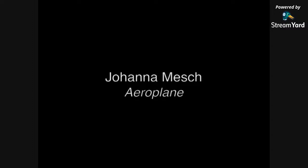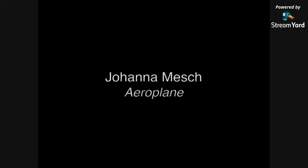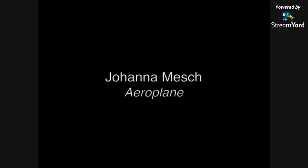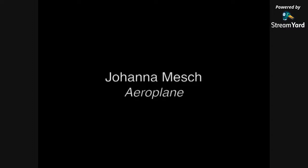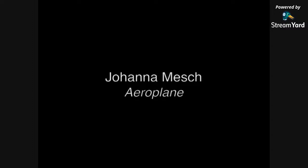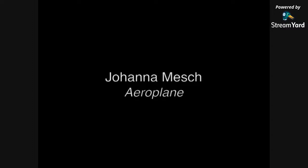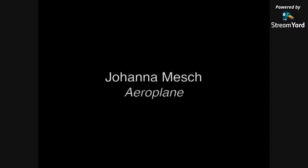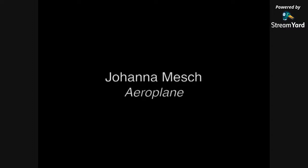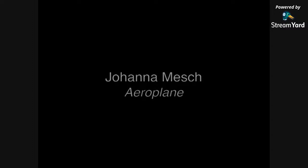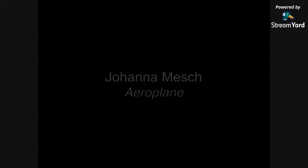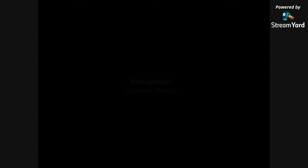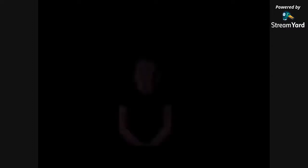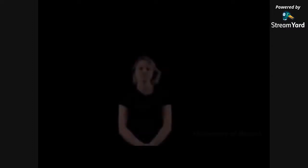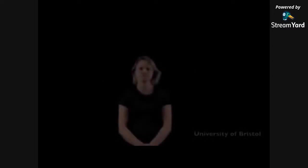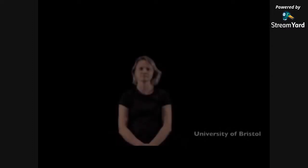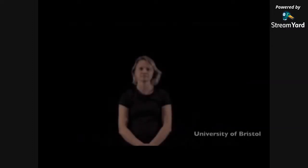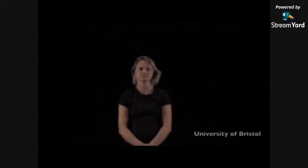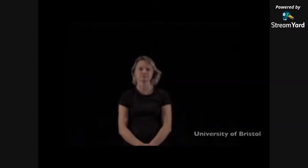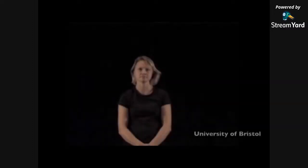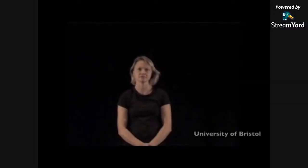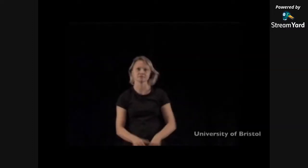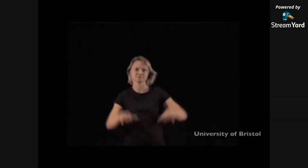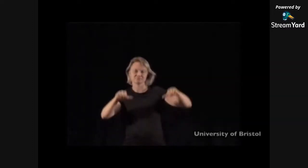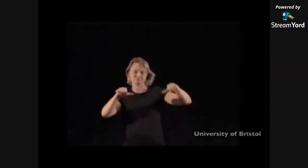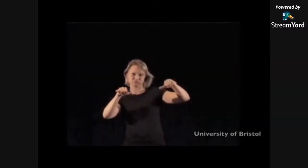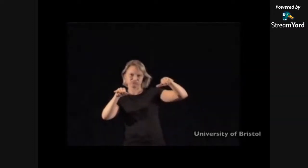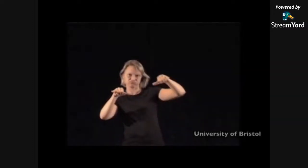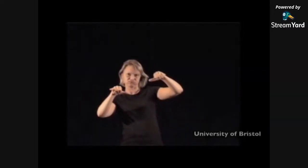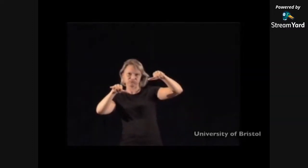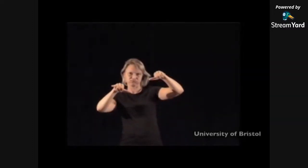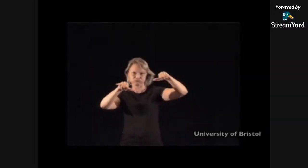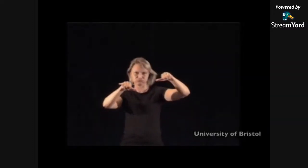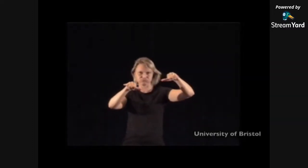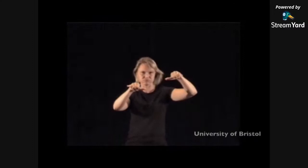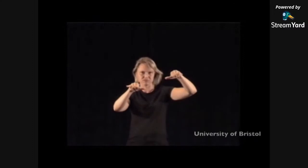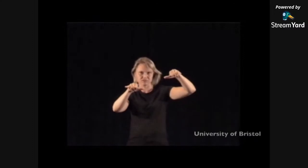y y .